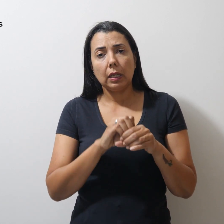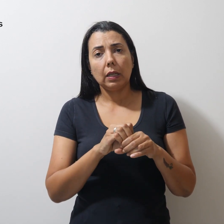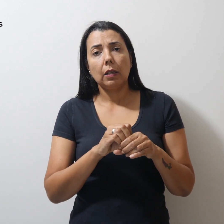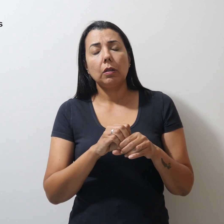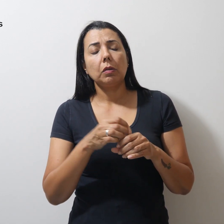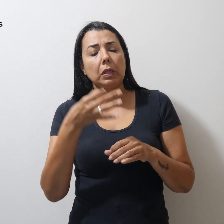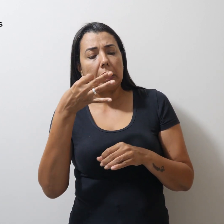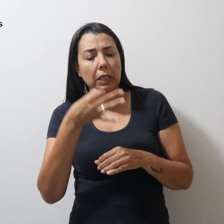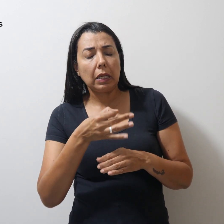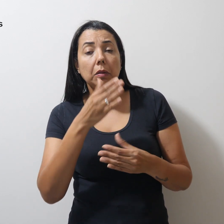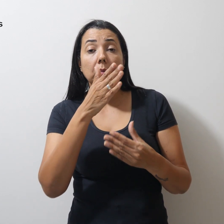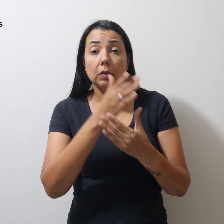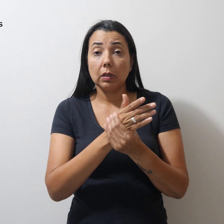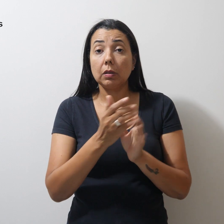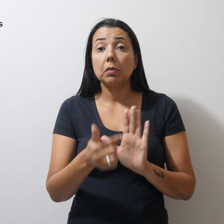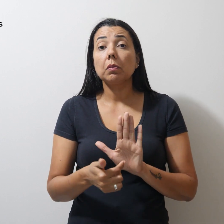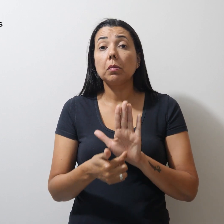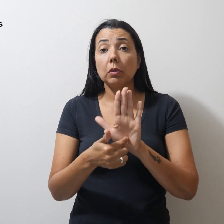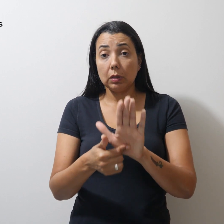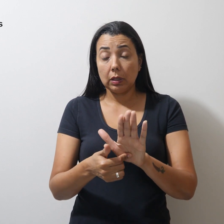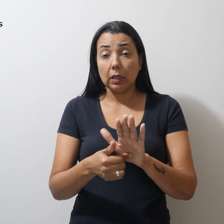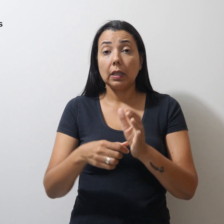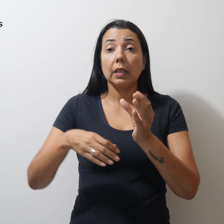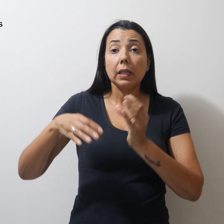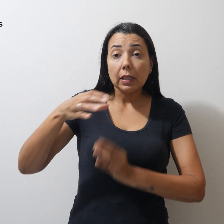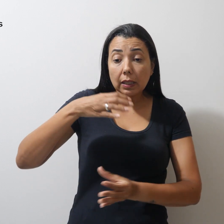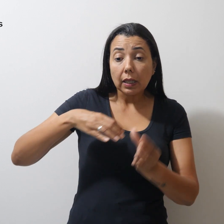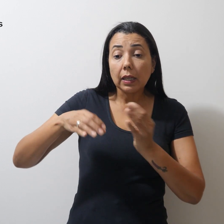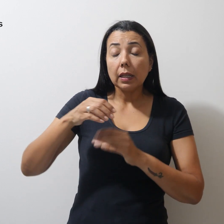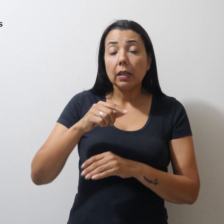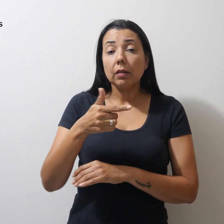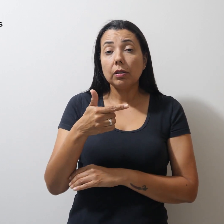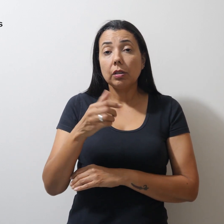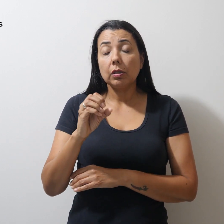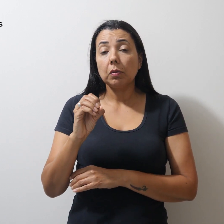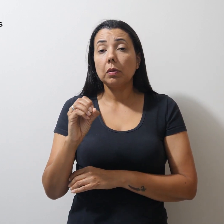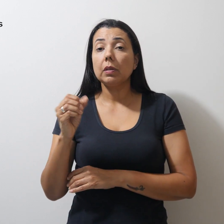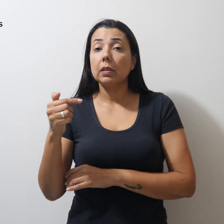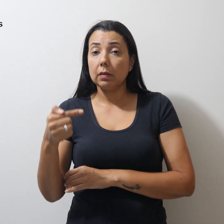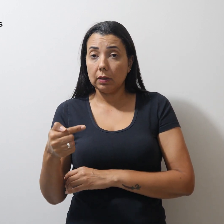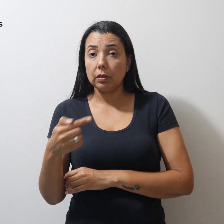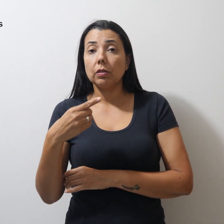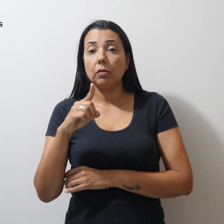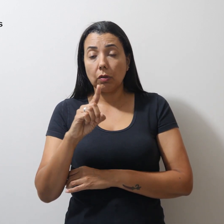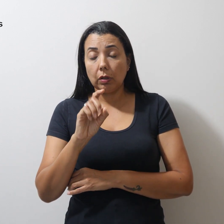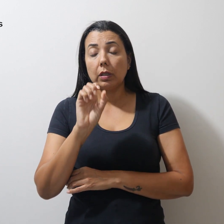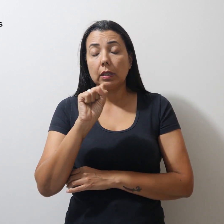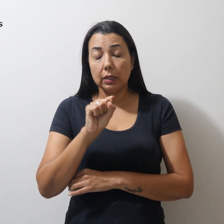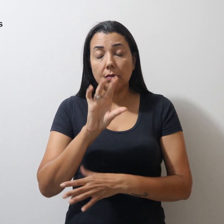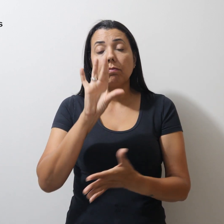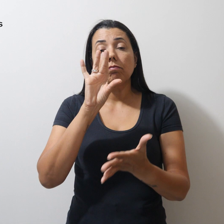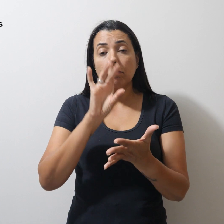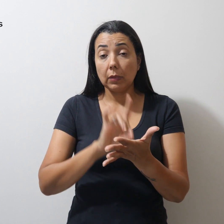processo, demonstrar que a greve de 2017 foi legal e que não há